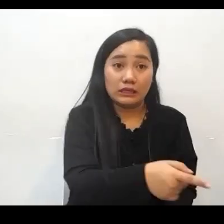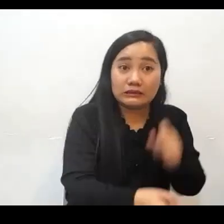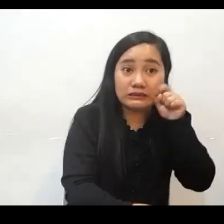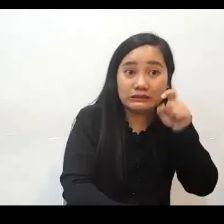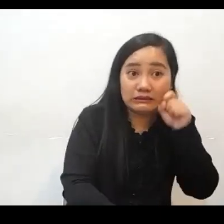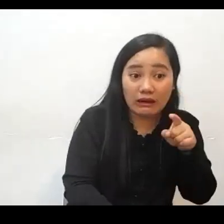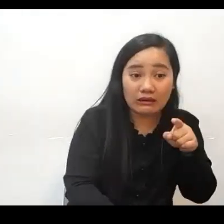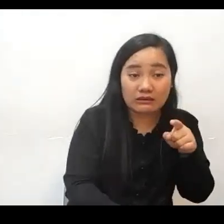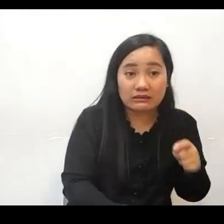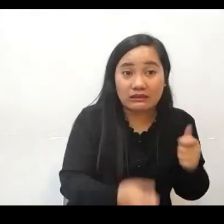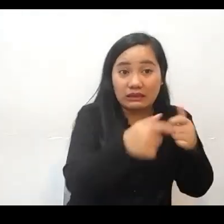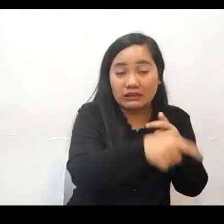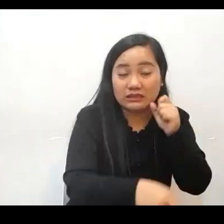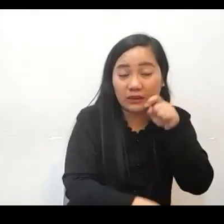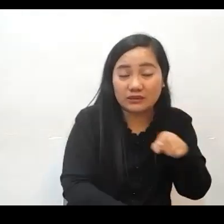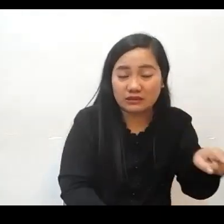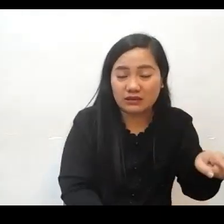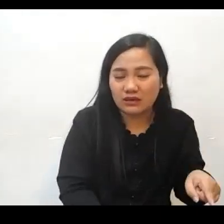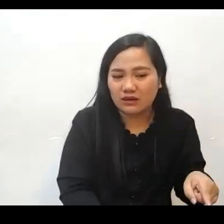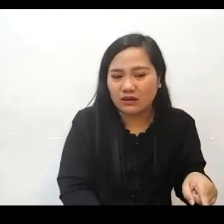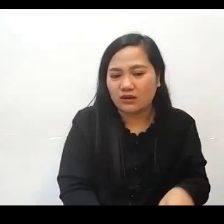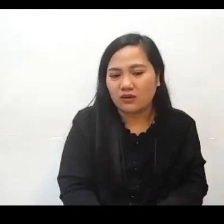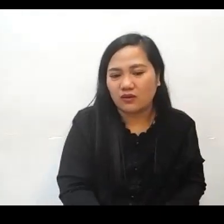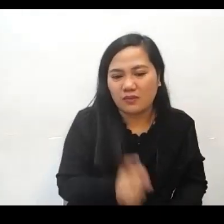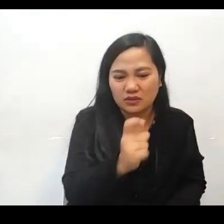Kaya sinabi niya sabi niya naman di ba naligtas na siya